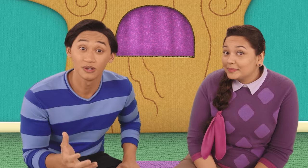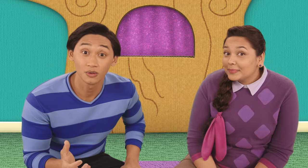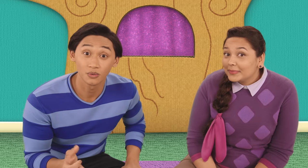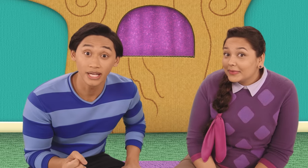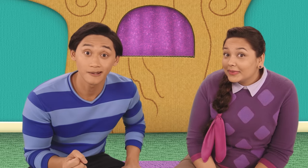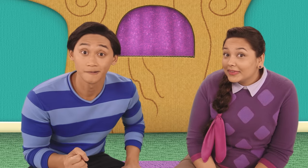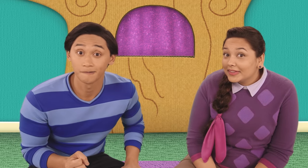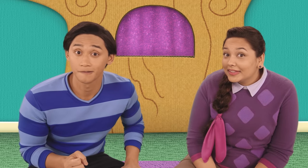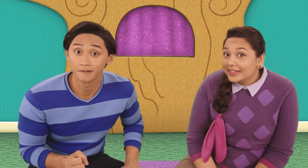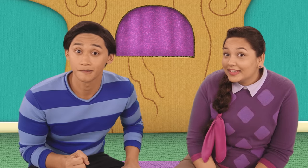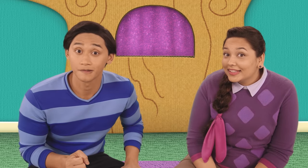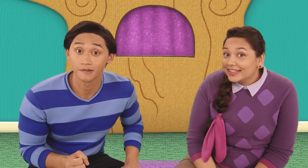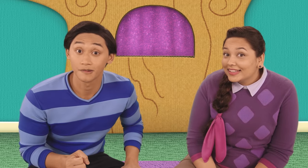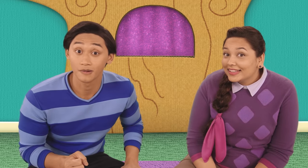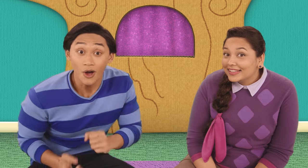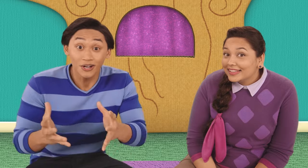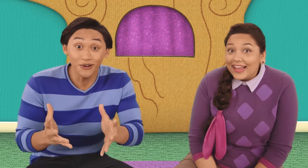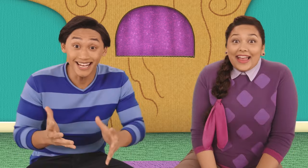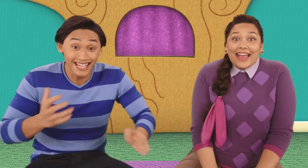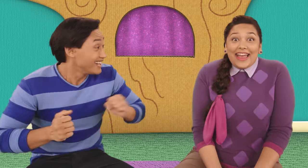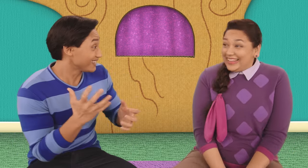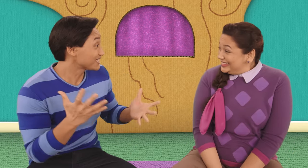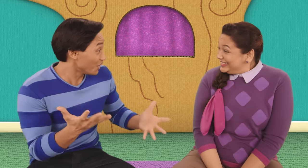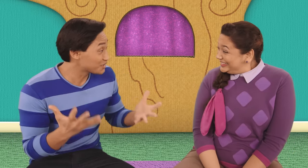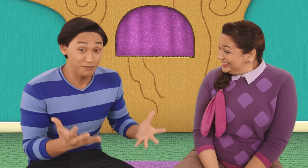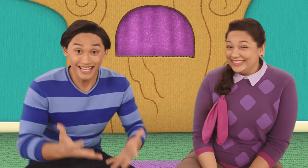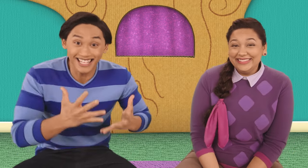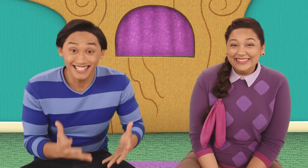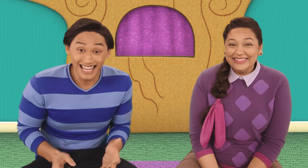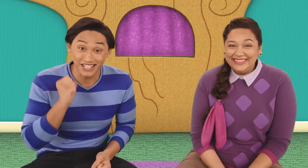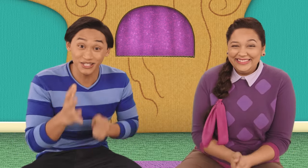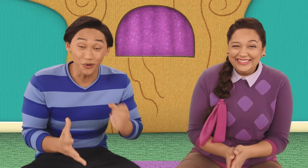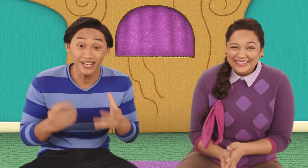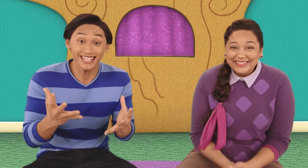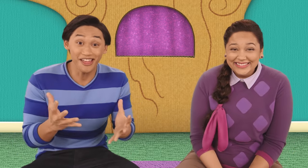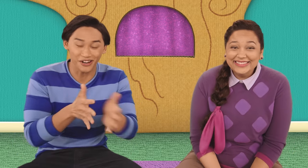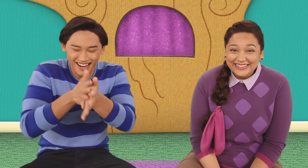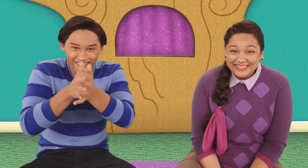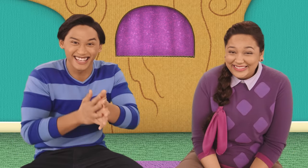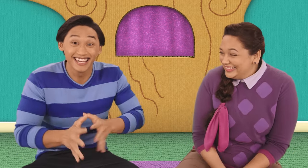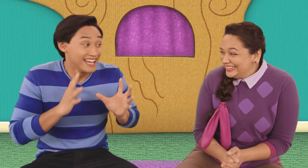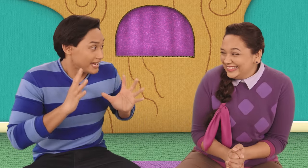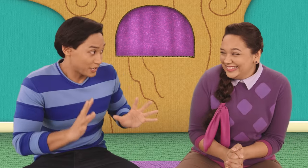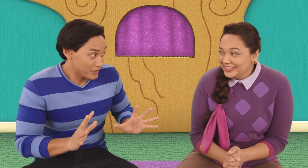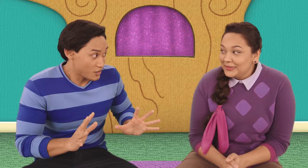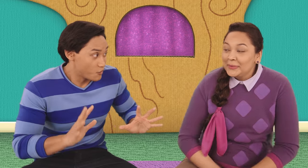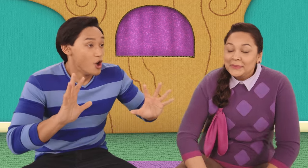¿Verdad? ¡Súper! ¡Contemos el cuento con señas juntos! ¡Muy bien! ¡Aquí vamos!